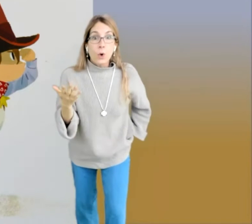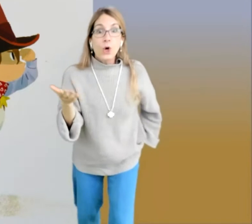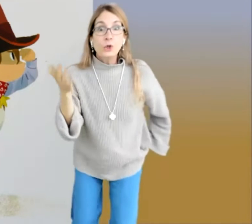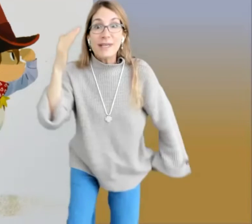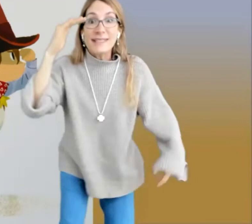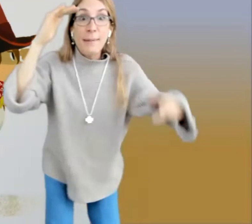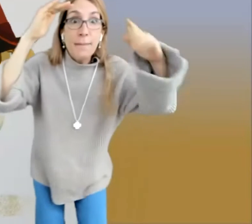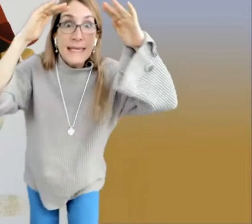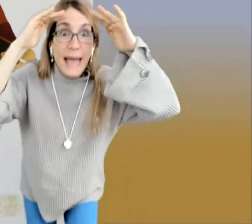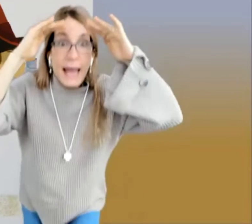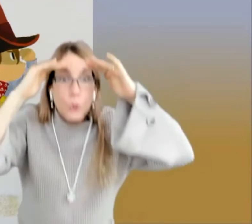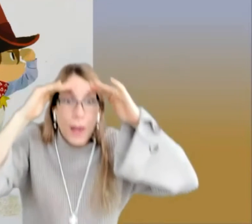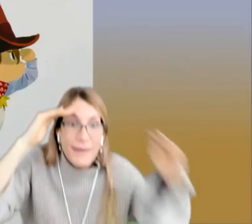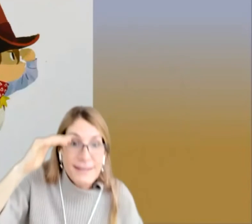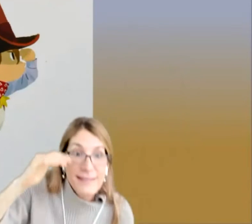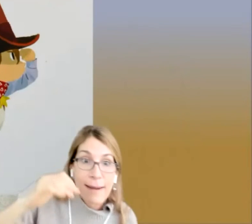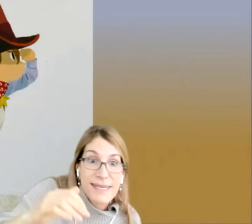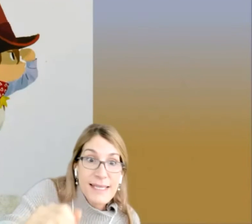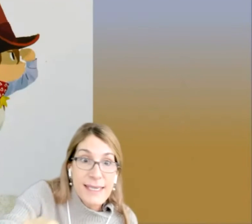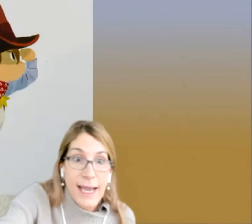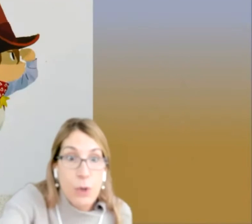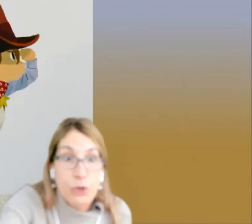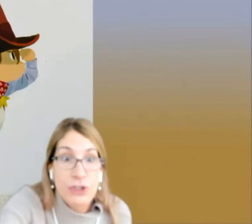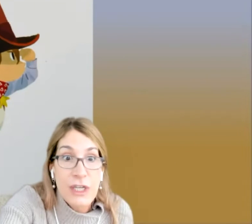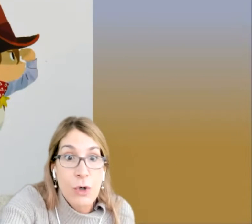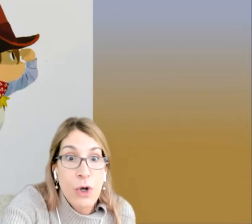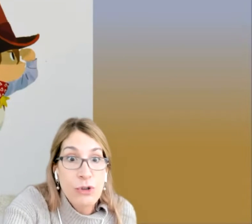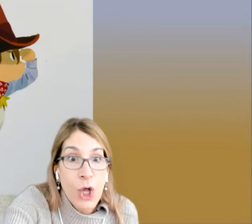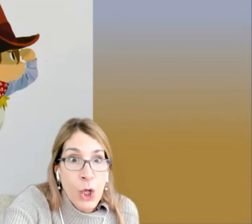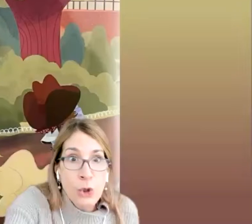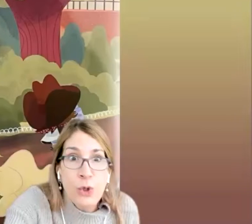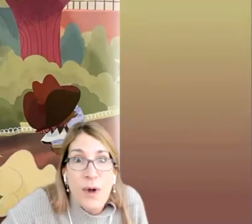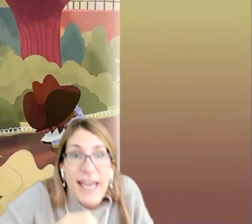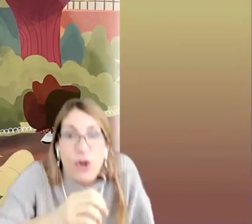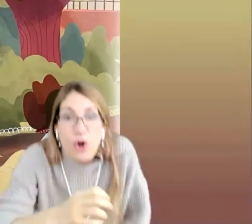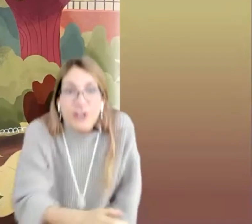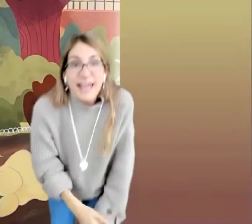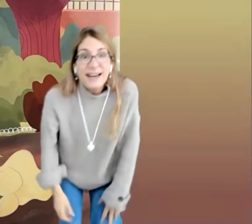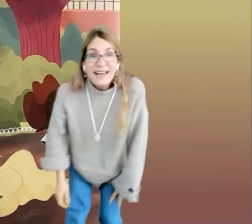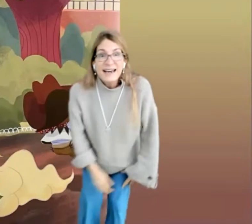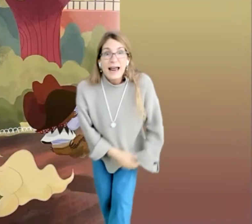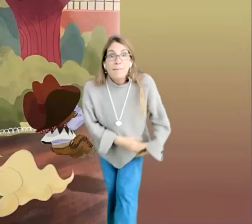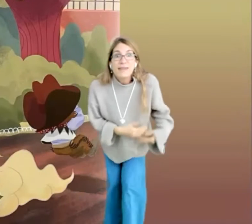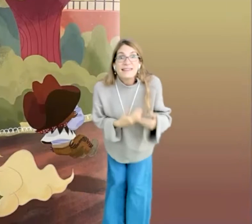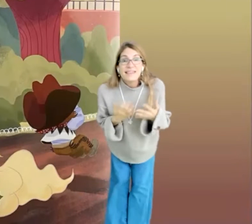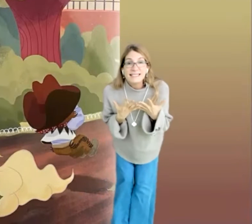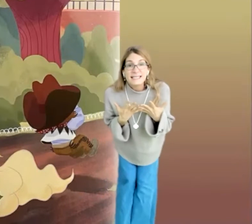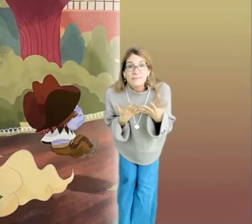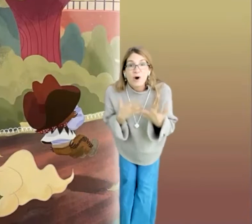Otto estaba mirando a ver si habían llegado los niños, tuvo que correr rapidísimo,